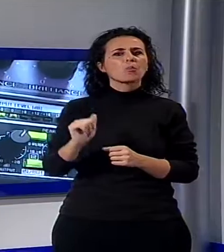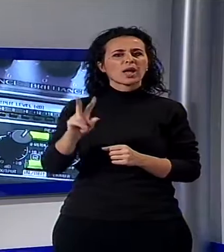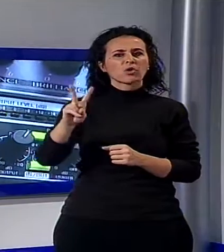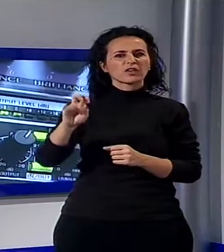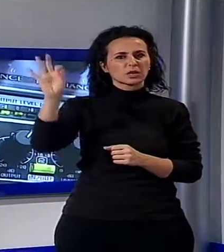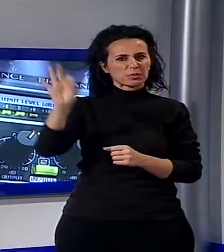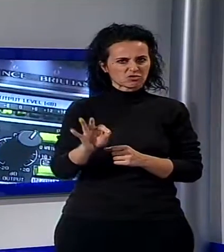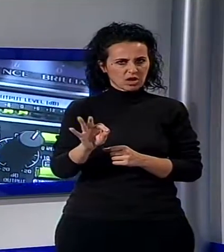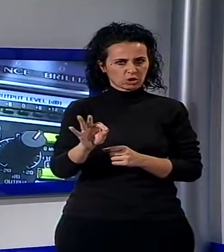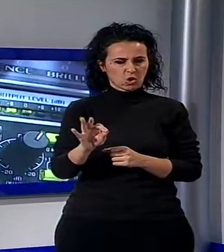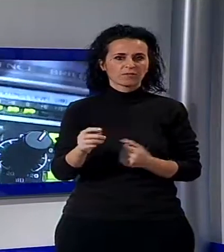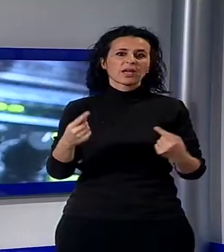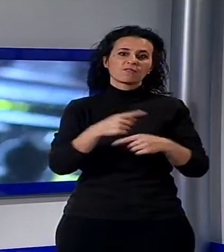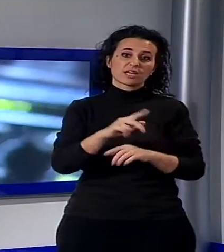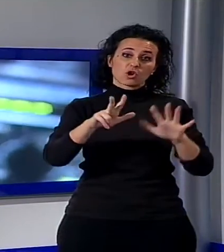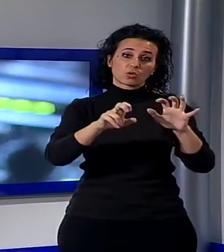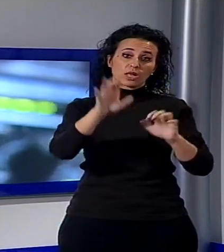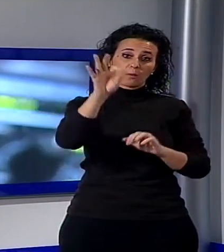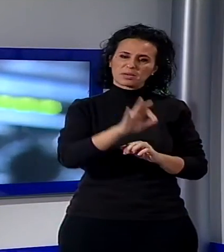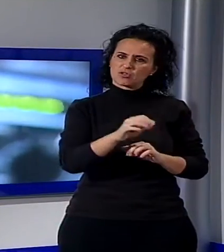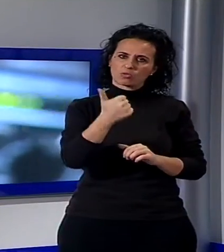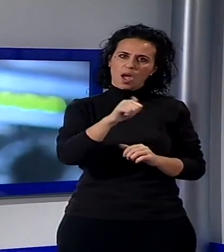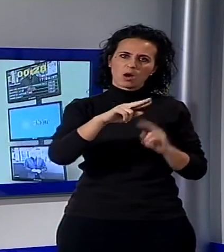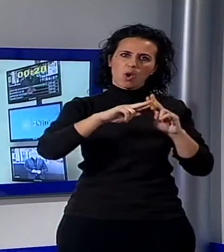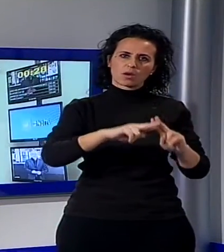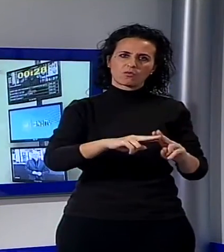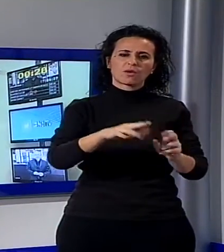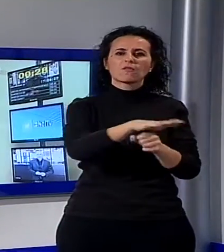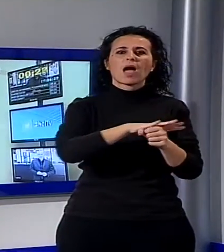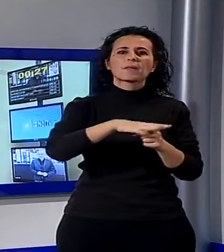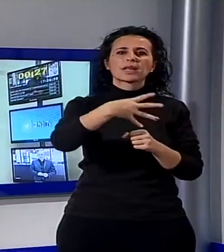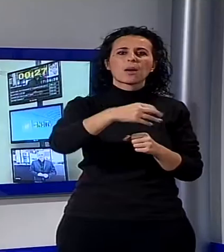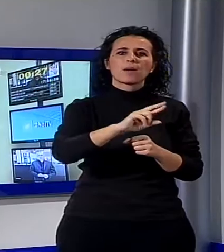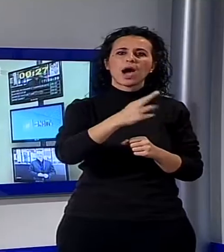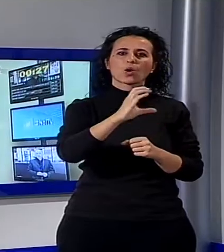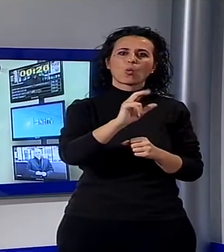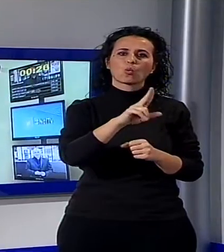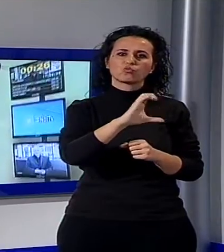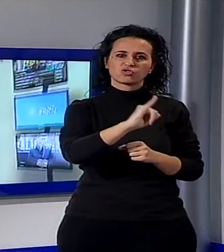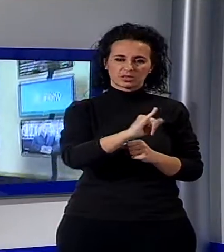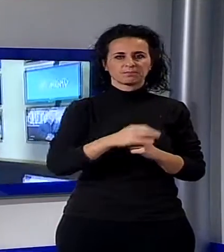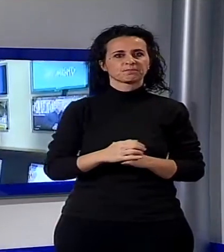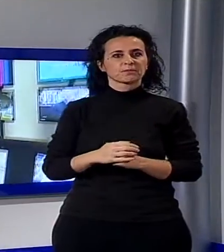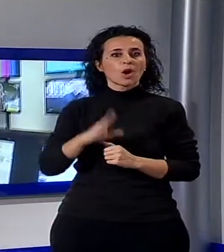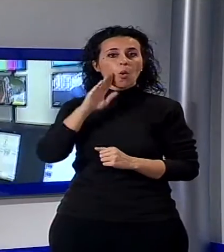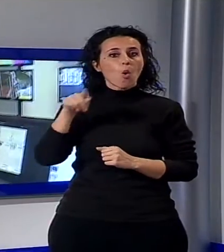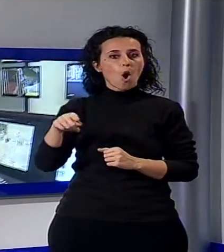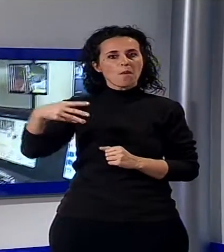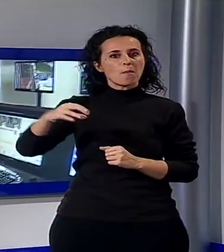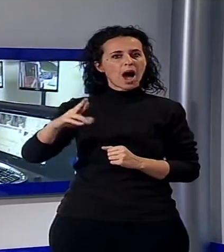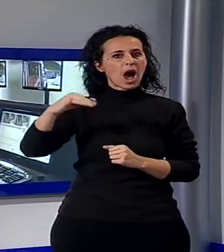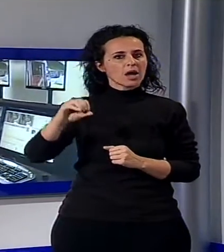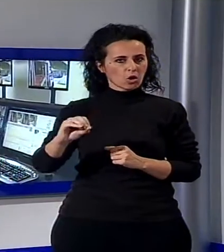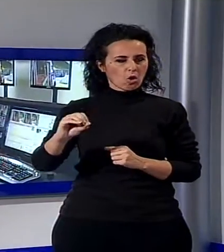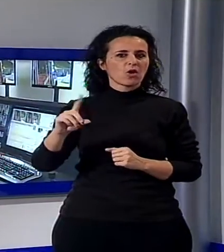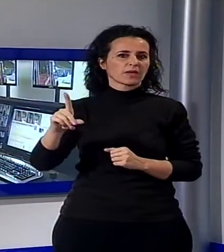Noi TV SRL, mentre l'80% rimane alla famiglia Marcucci. Mario Del Pistoia è entrato a far parte del Consiglio di amministrazione